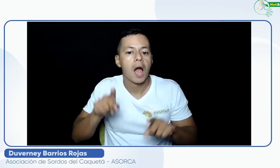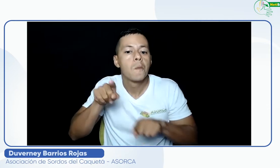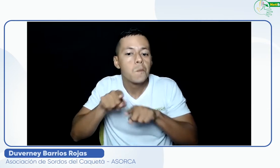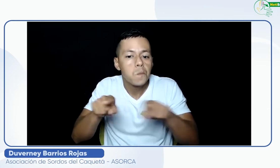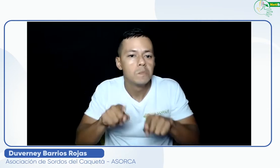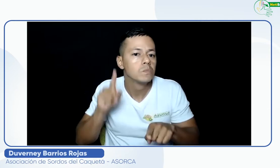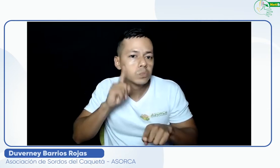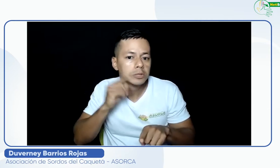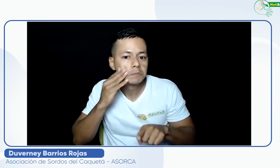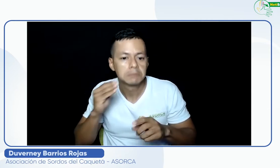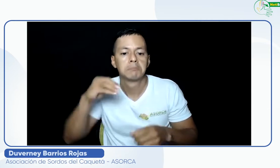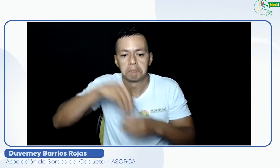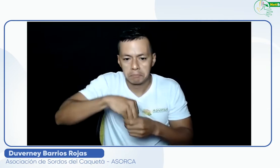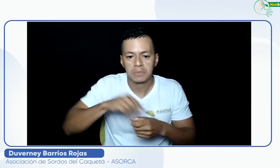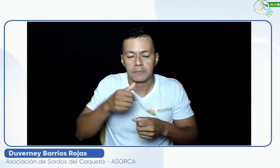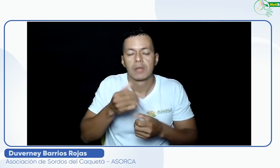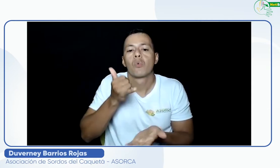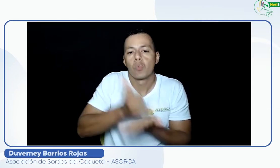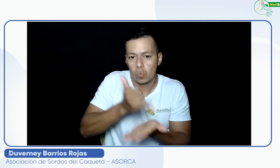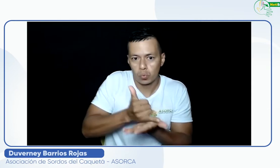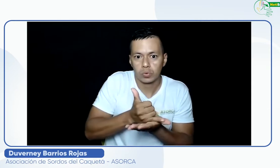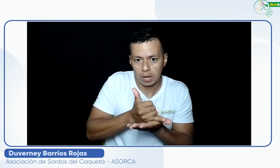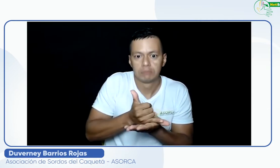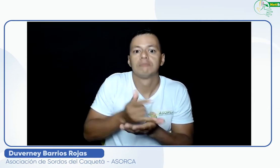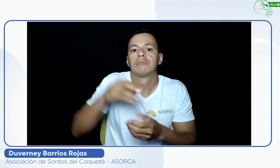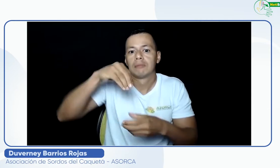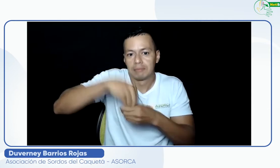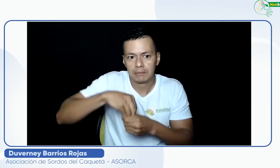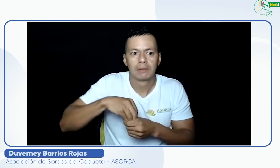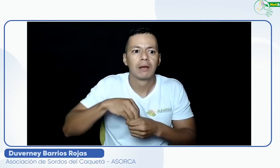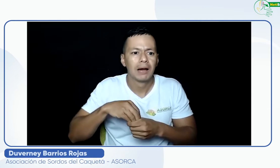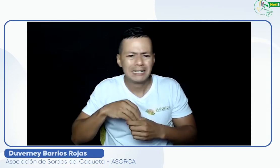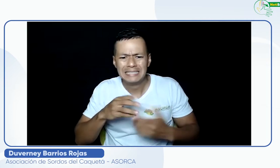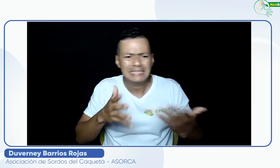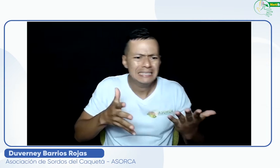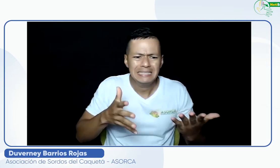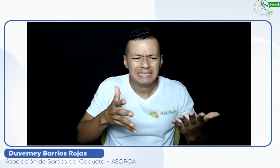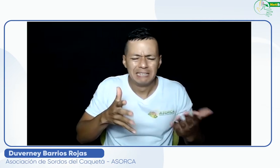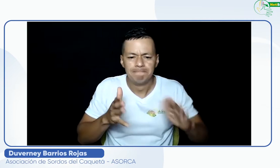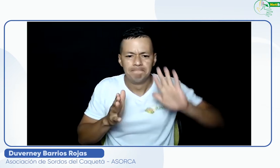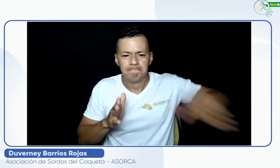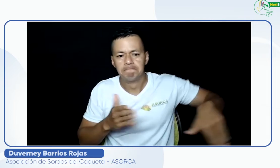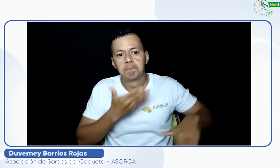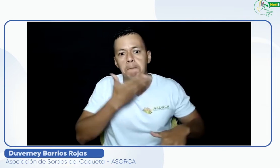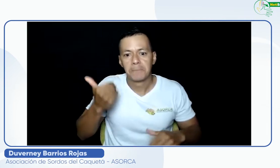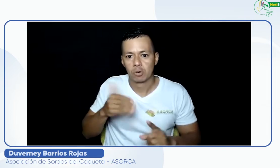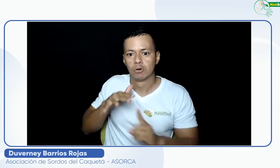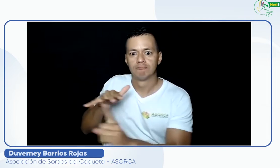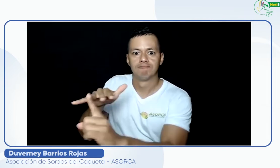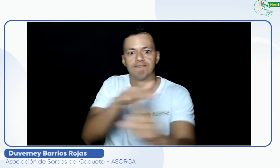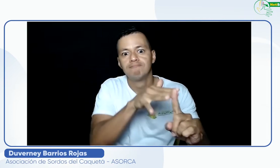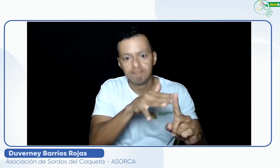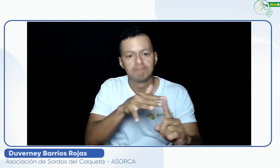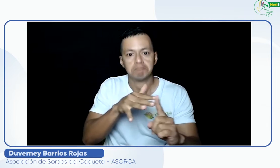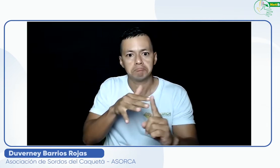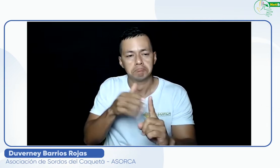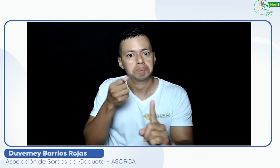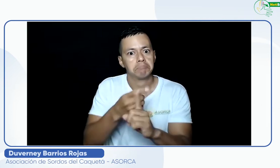la Asociación también tienen una experiencia similar ya que podemos incidir e impactar positivamente en procesos a través del